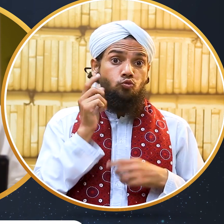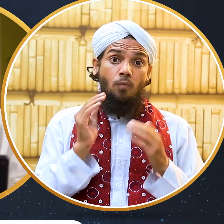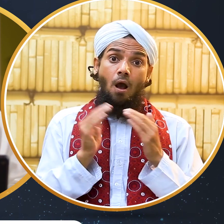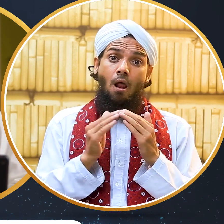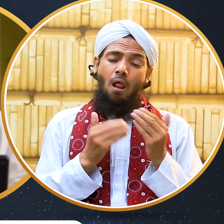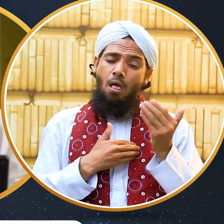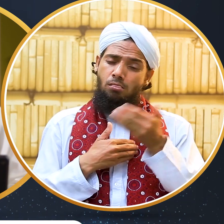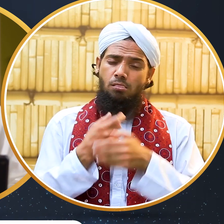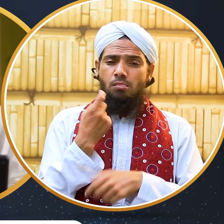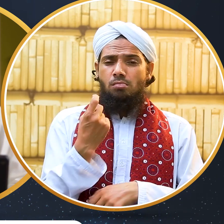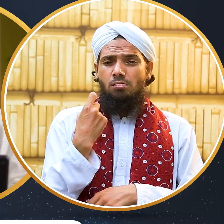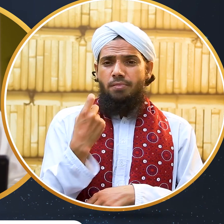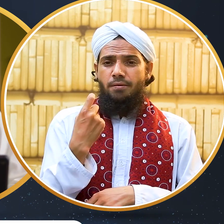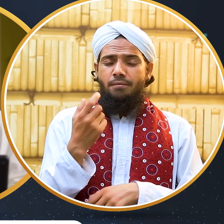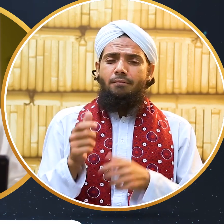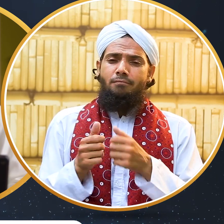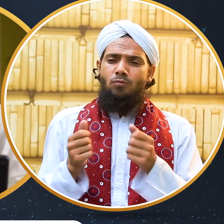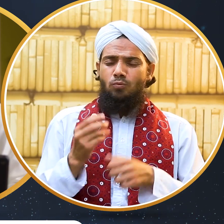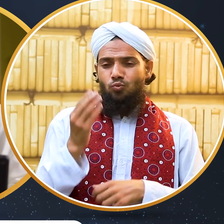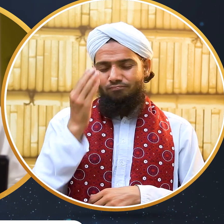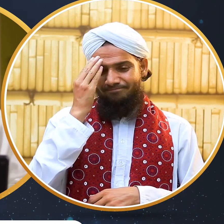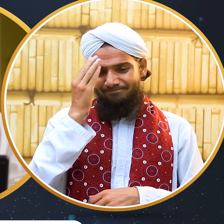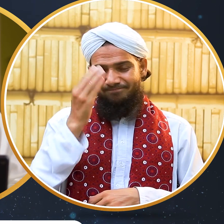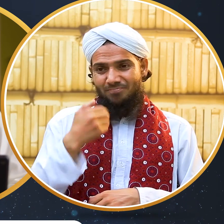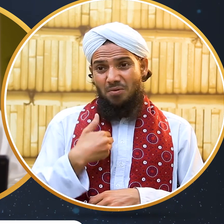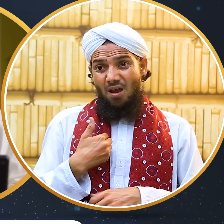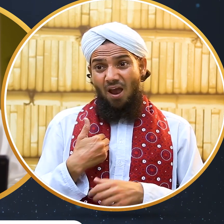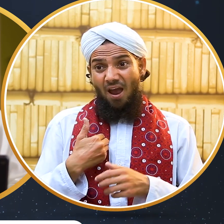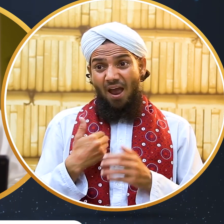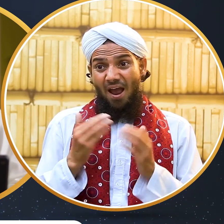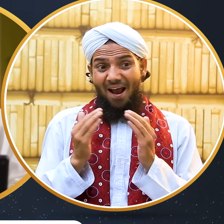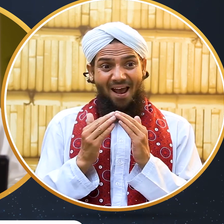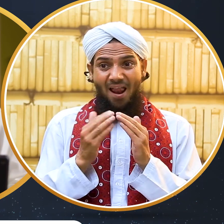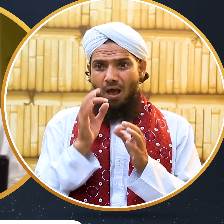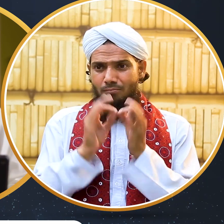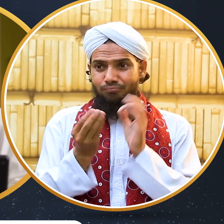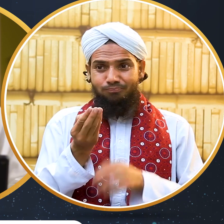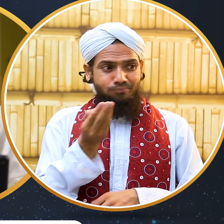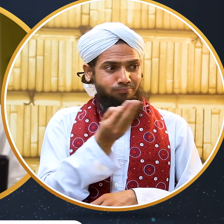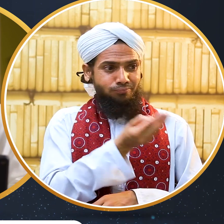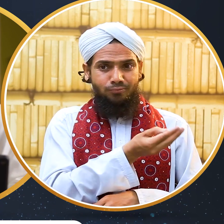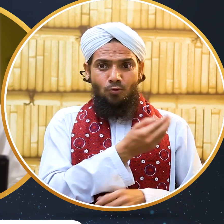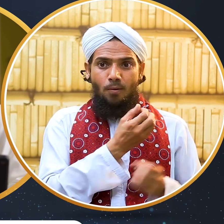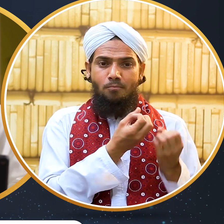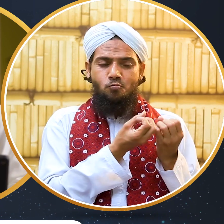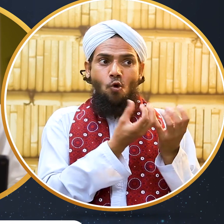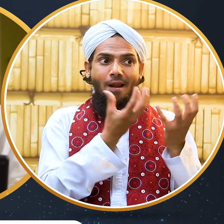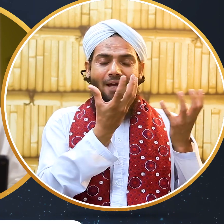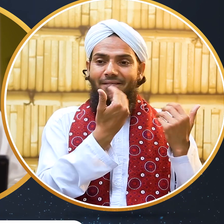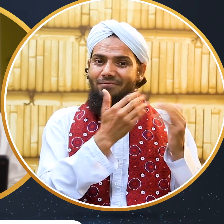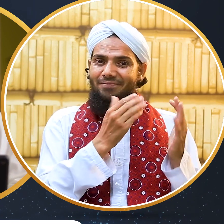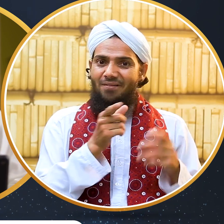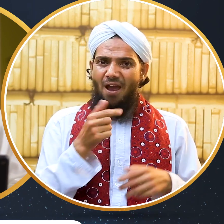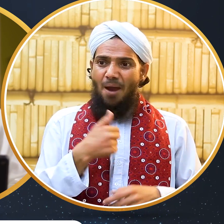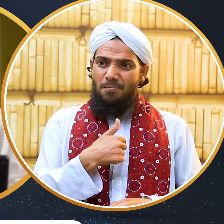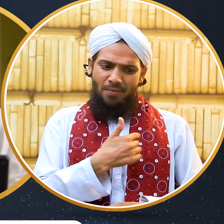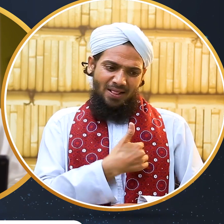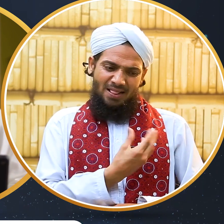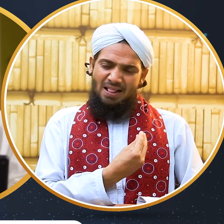مسلمان کے گھر آئے دربازہ کھٹ کھٹ آیا اور گویا اس طرح کہا کہ حضور ہمارے گھر میں تو آپ کے طرف سے چراغ کی روشنی پہنچتی رہی اب